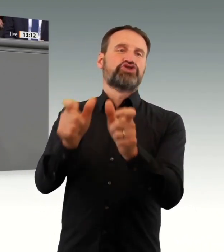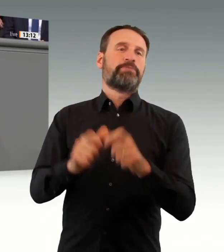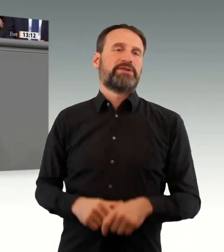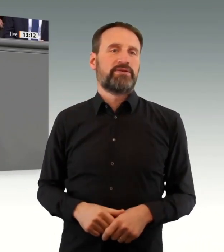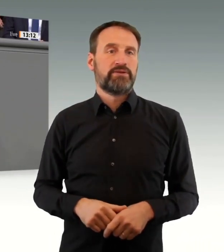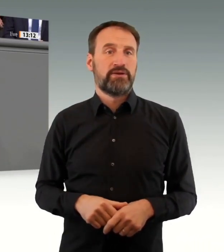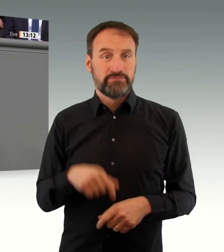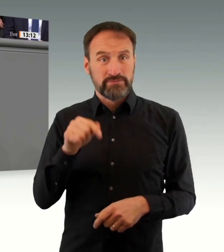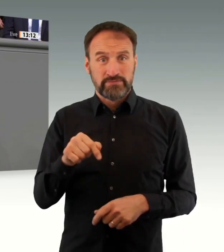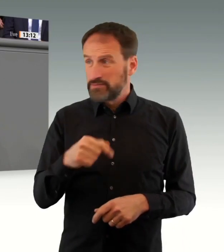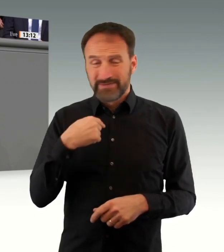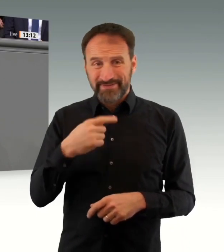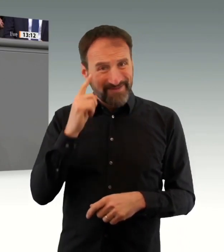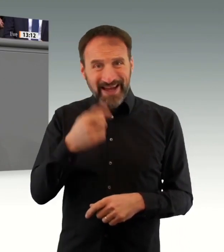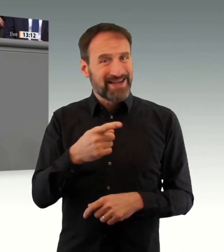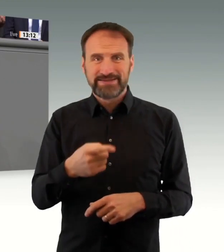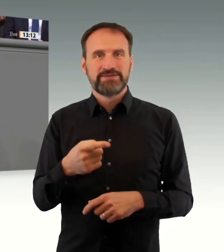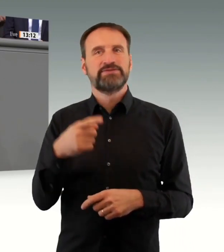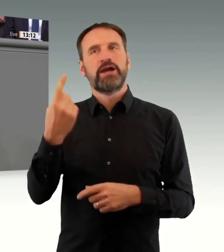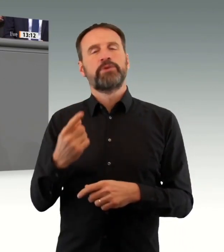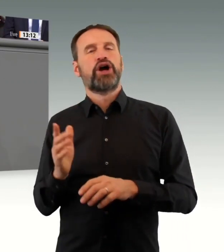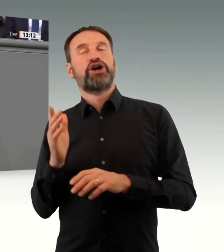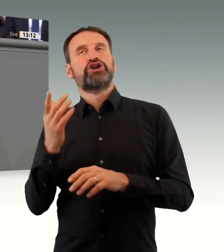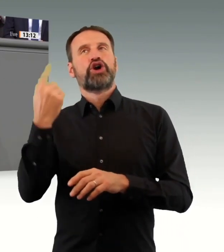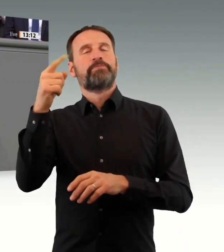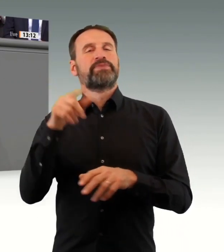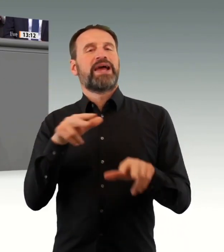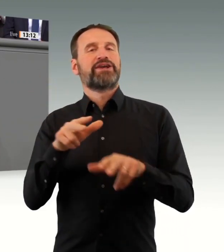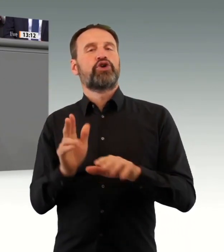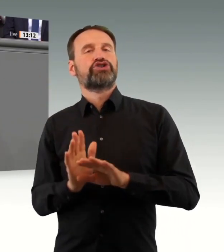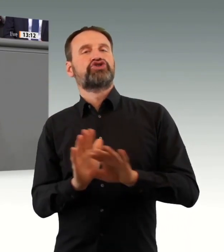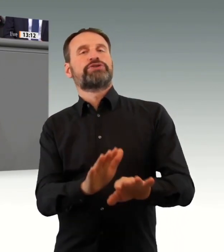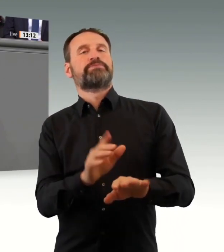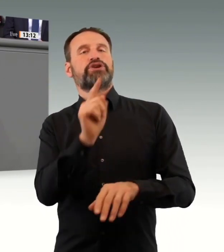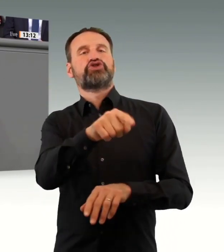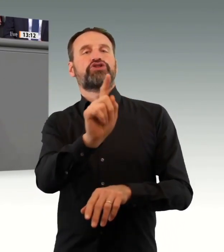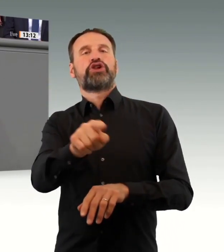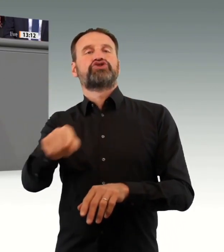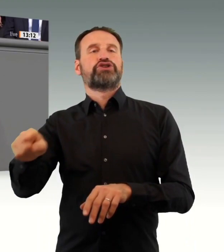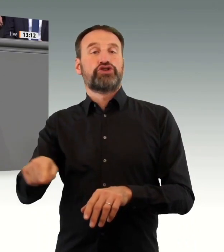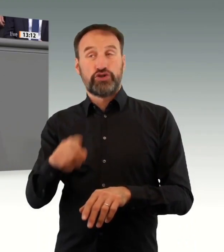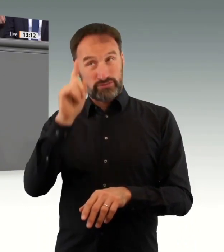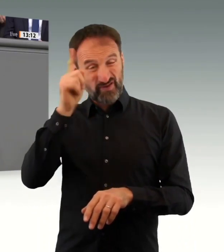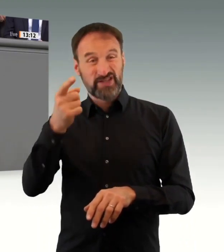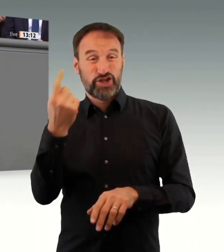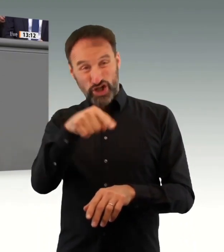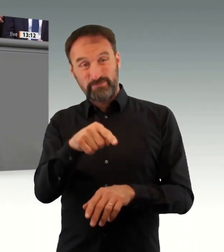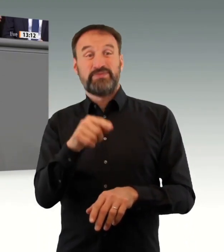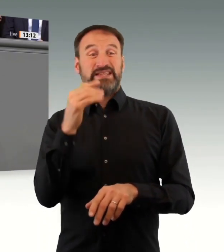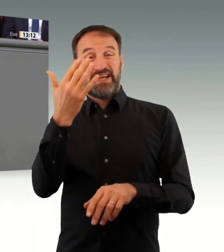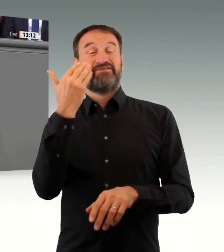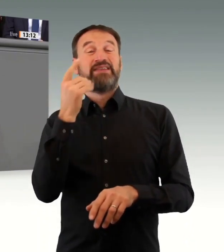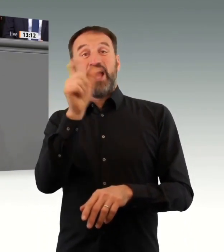genau wissen, wen sie zu gegebener Zeit zur Rechenschaft ziehen müssen. Allen Vollstreckern und Mitläufern